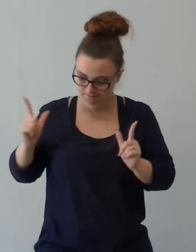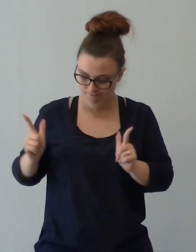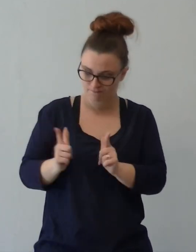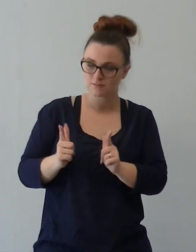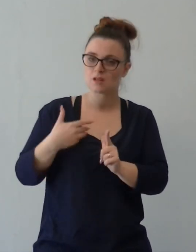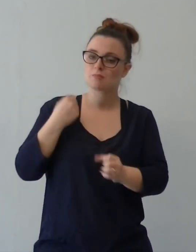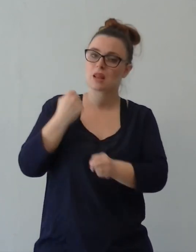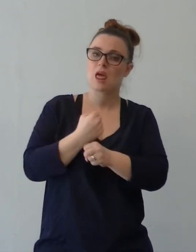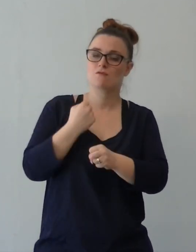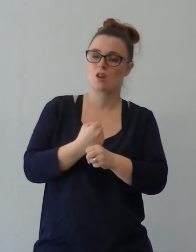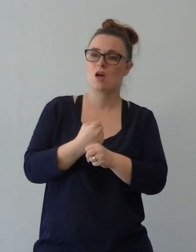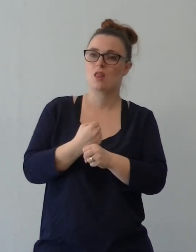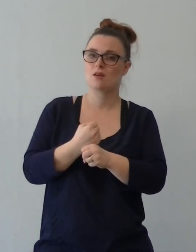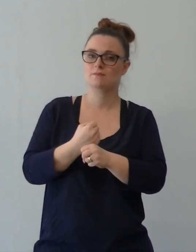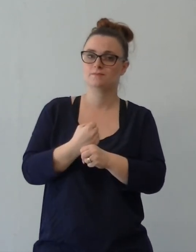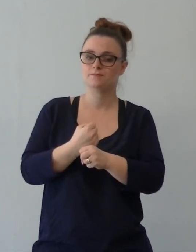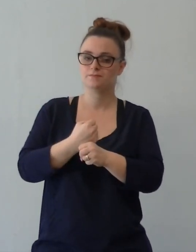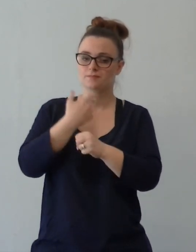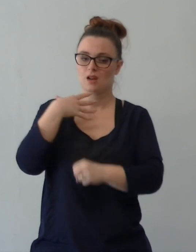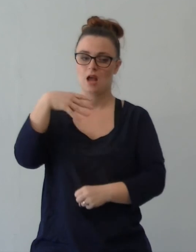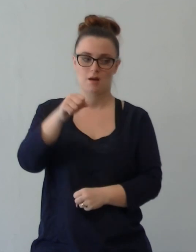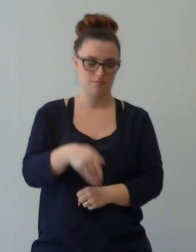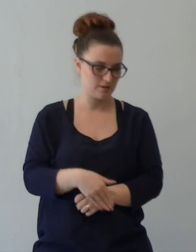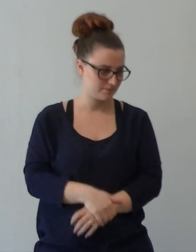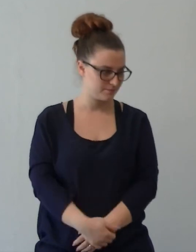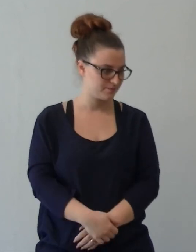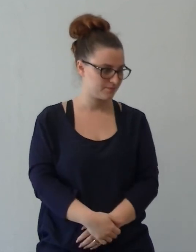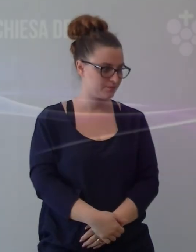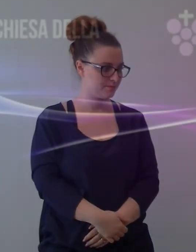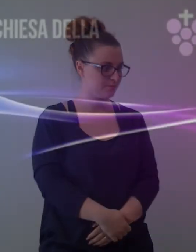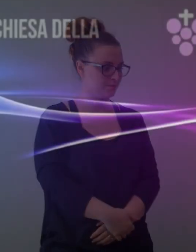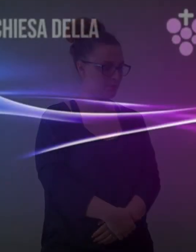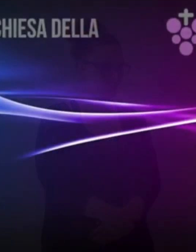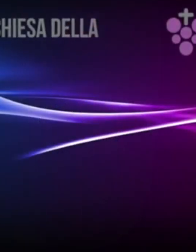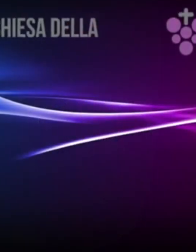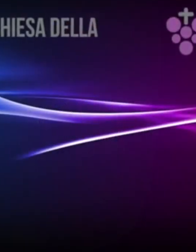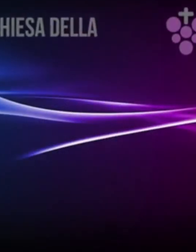decisioni. Nel nome fu santo, Signore Gesù. Amén. Amén.